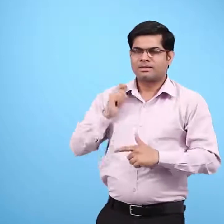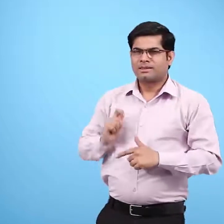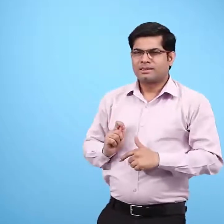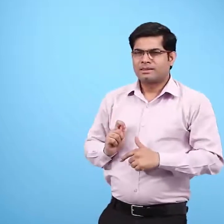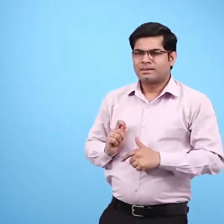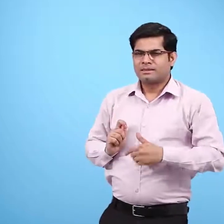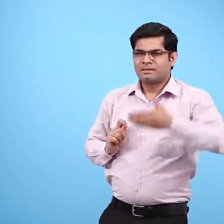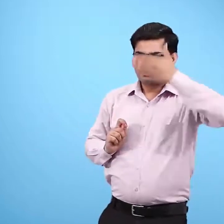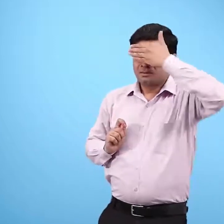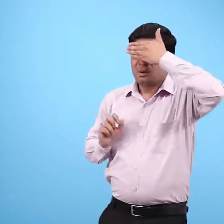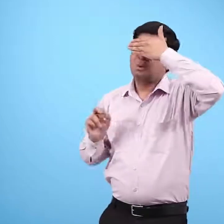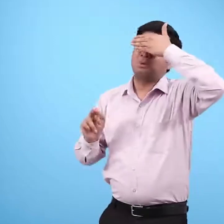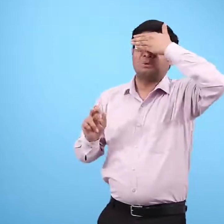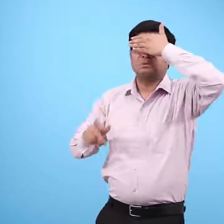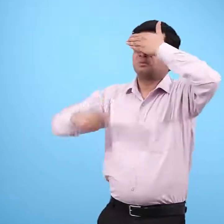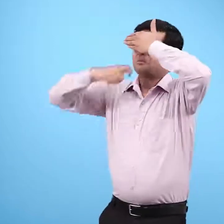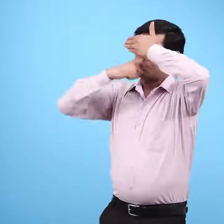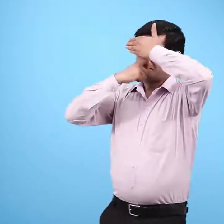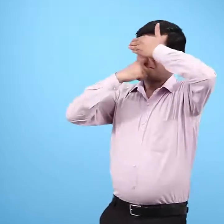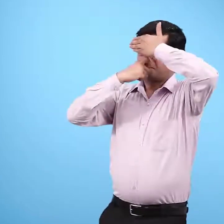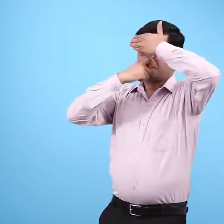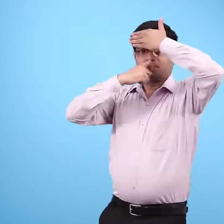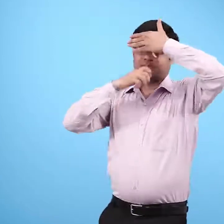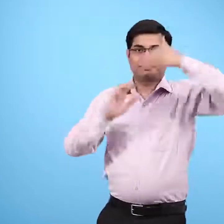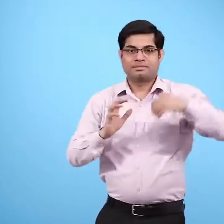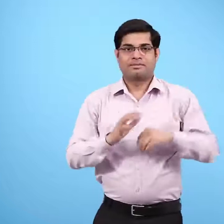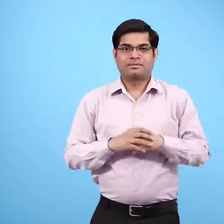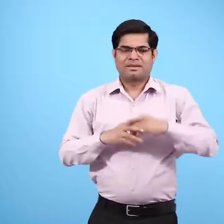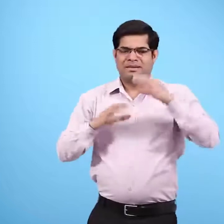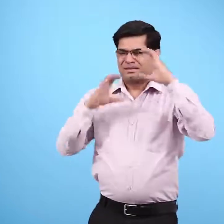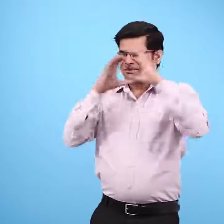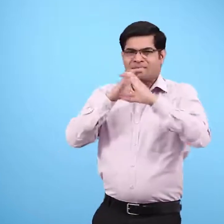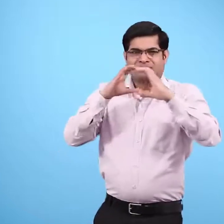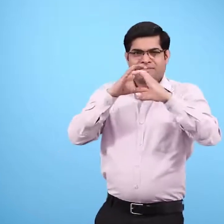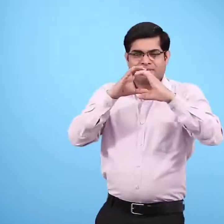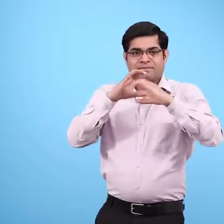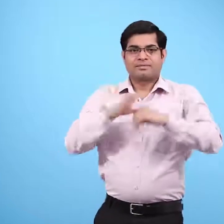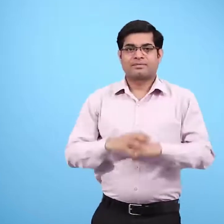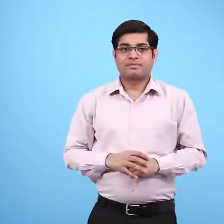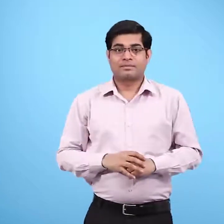जुम्पा ने चखा तो वह सोच में पड़ गई कुछ कड़वा सा है